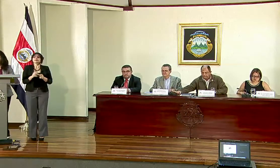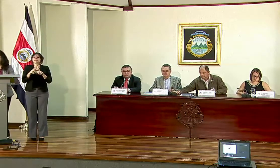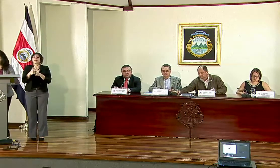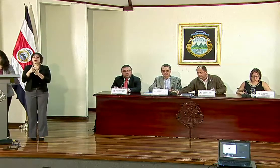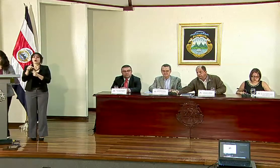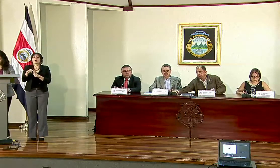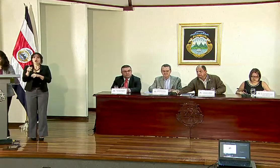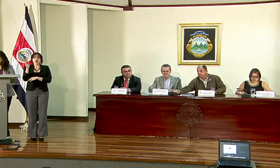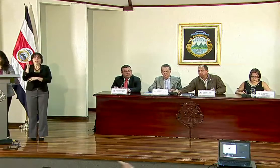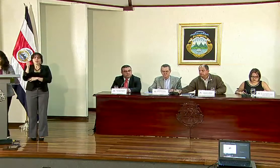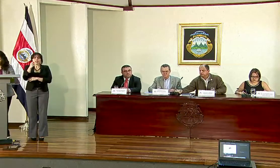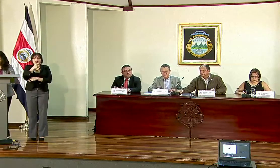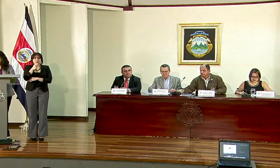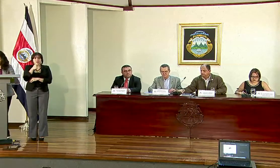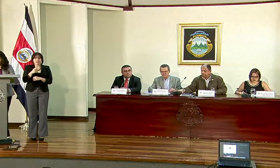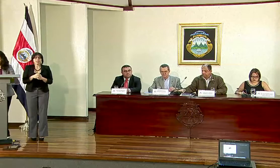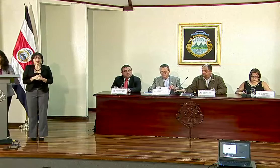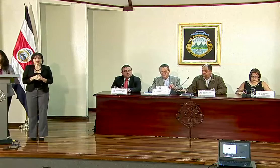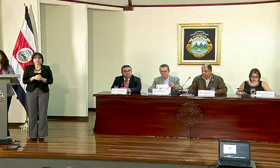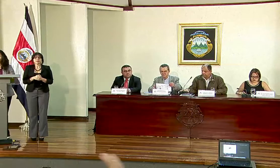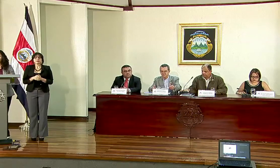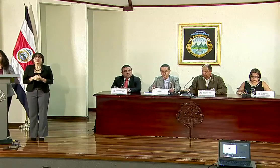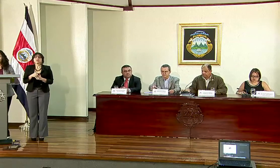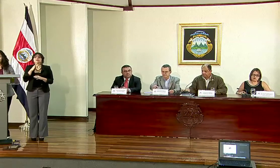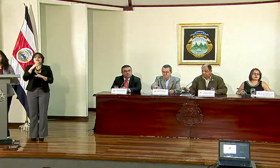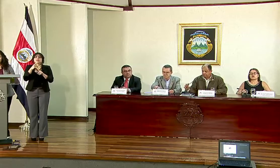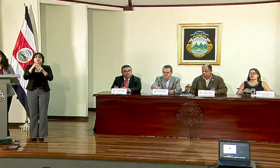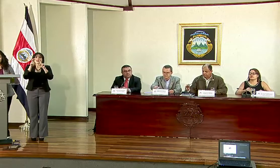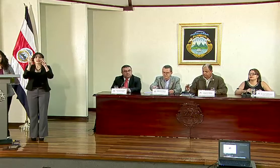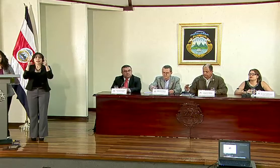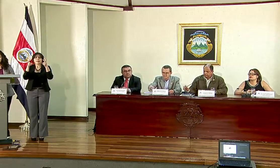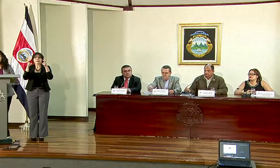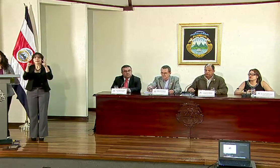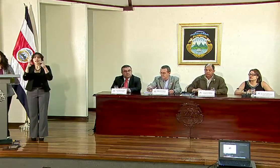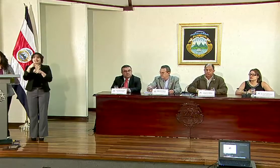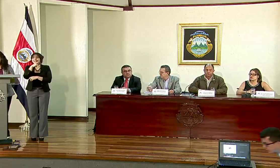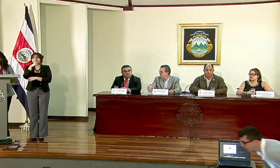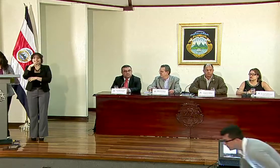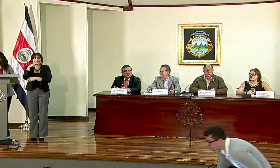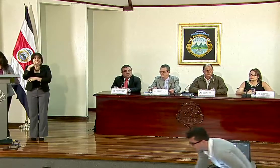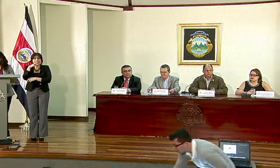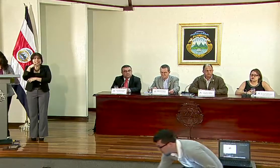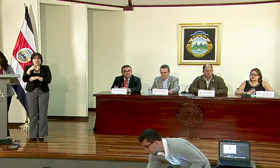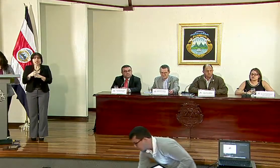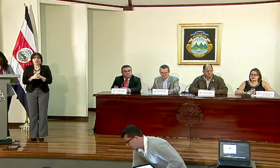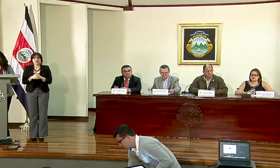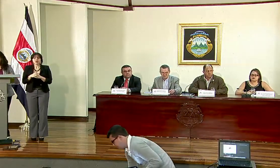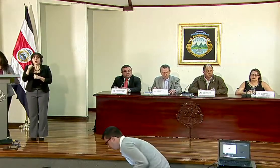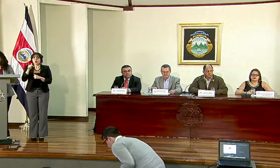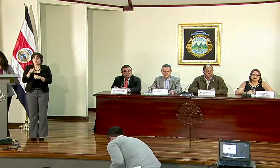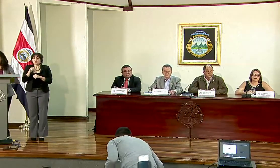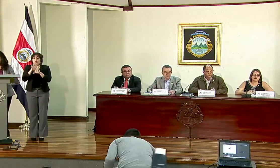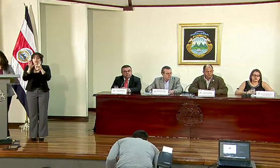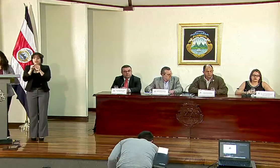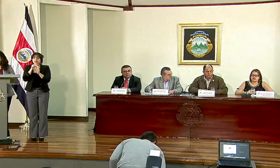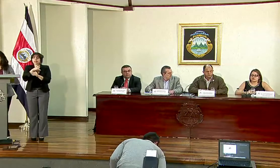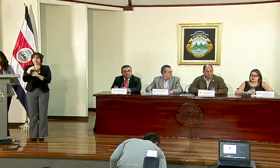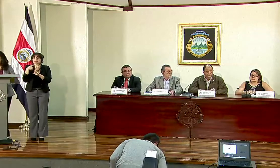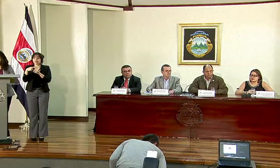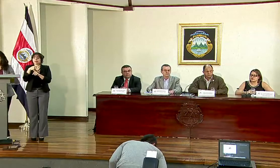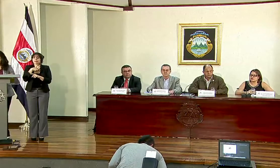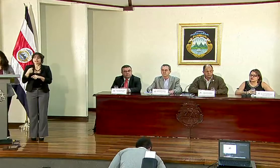iniciar hoy con esta conferencia de prensa tratando el tema de la sequía, donde hoy los ministros y